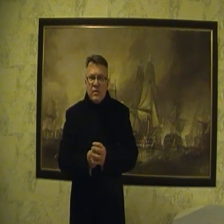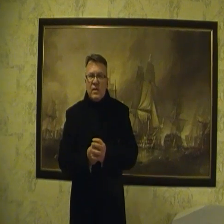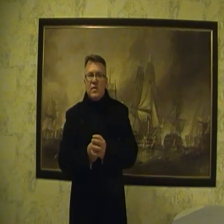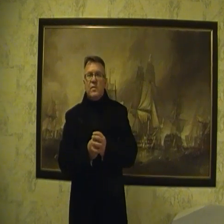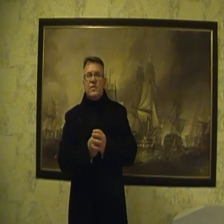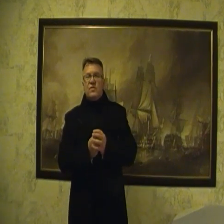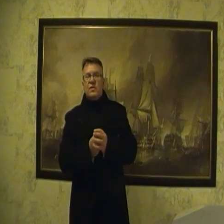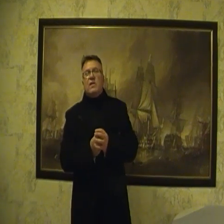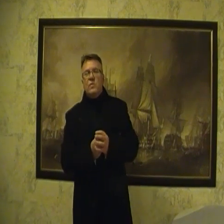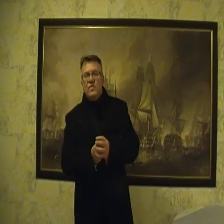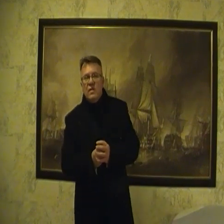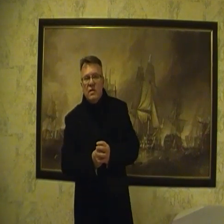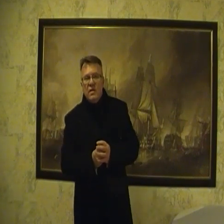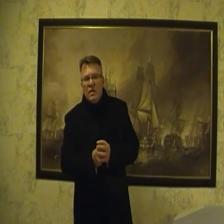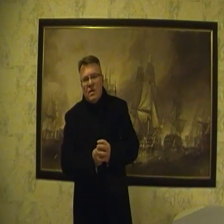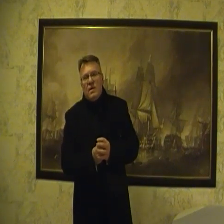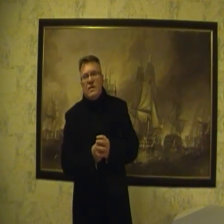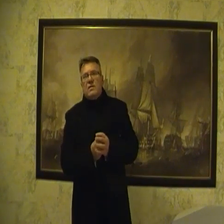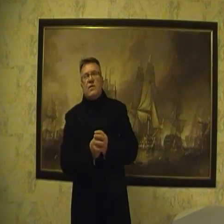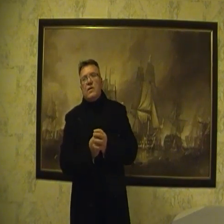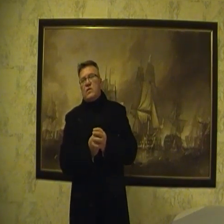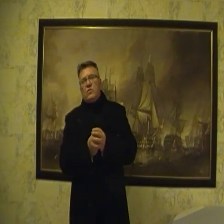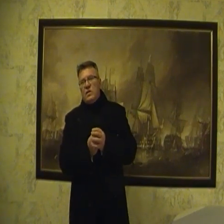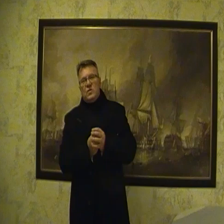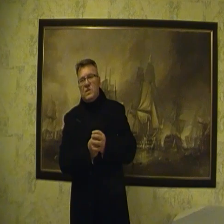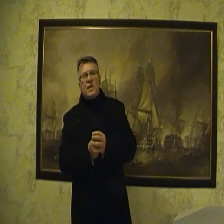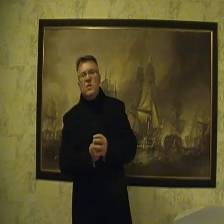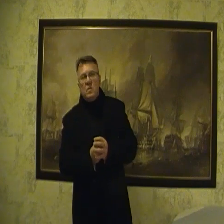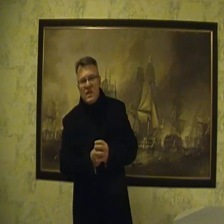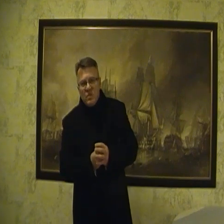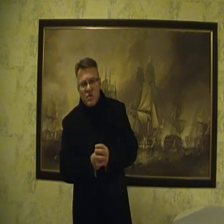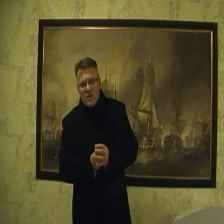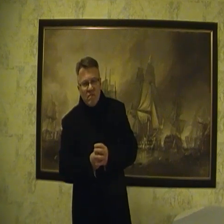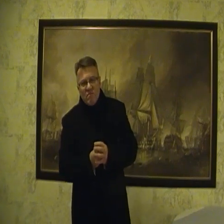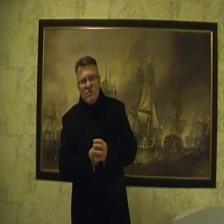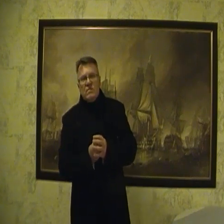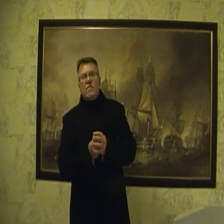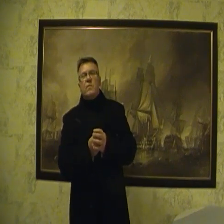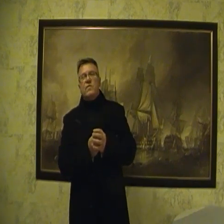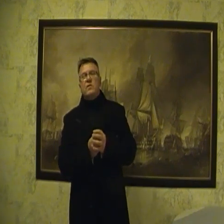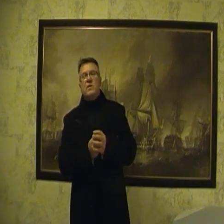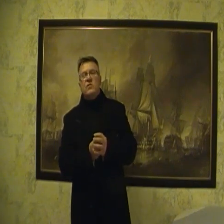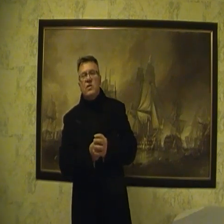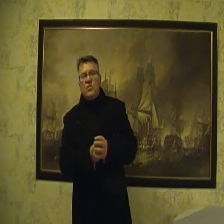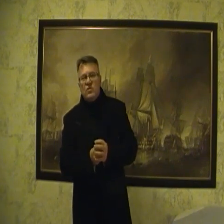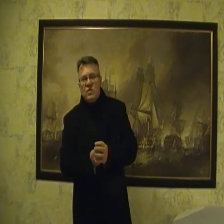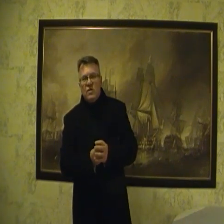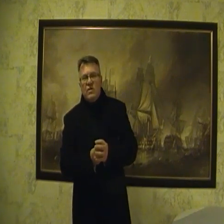mało tak, bym powiedział, że nikt nie mówi, a na Kolewskiej tutaj jedziemy z takimi tematami, że powiedzmy, co niektórzy to